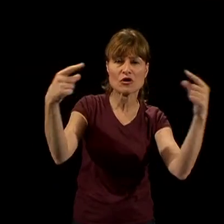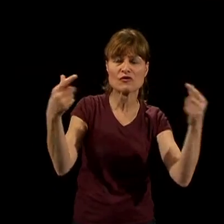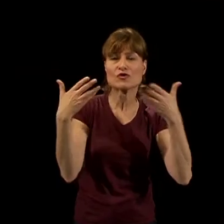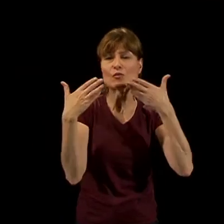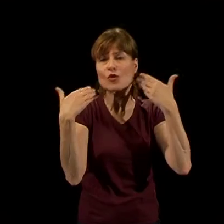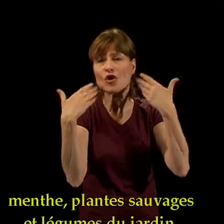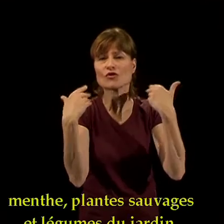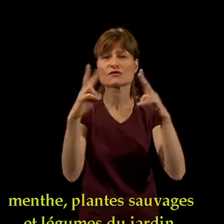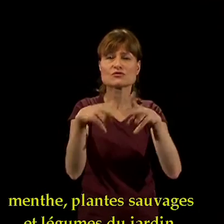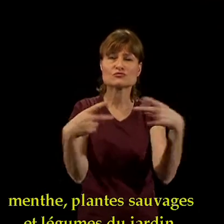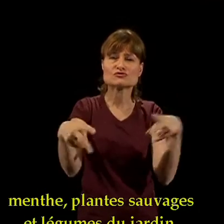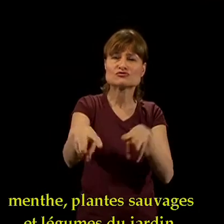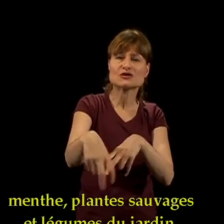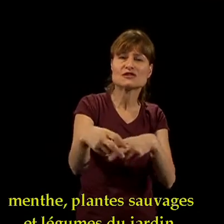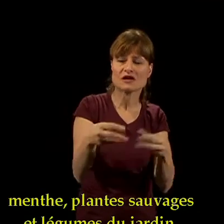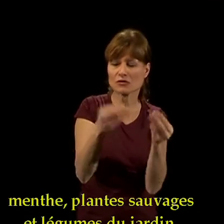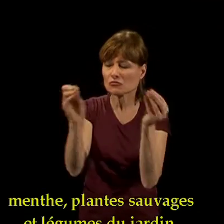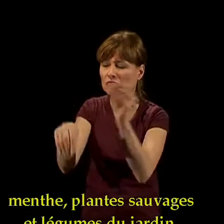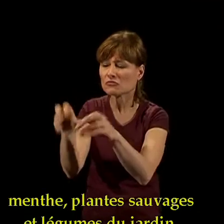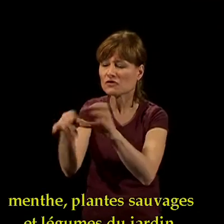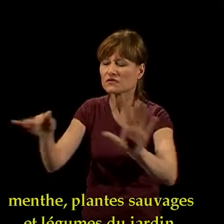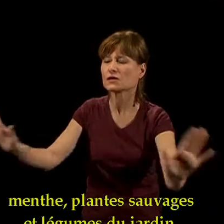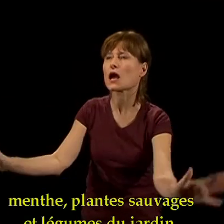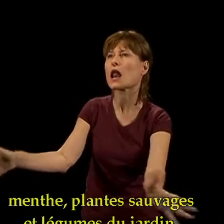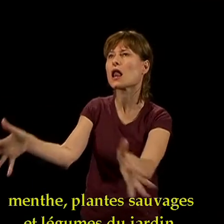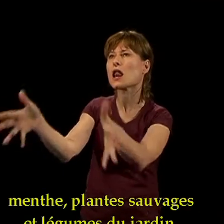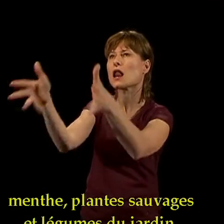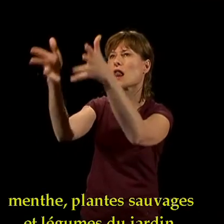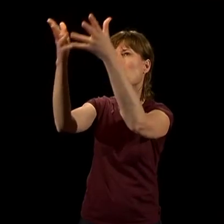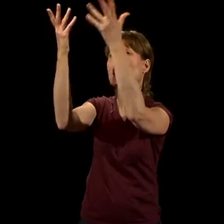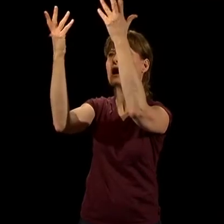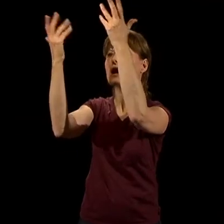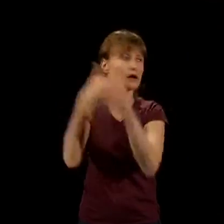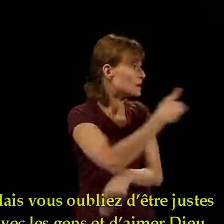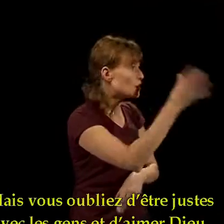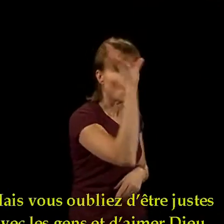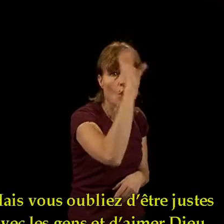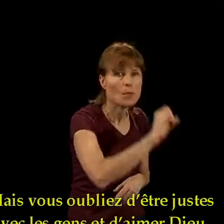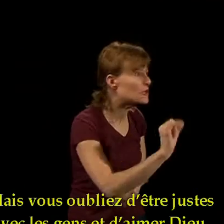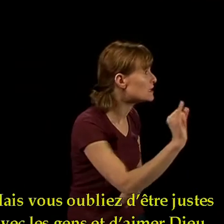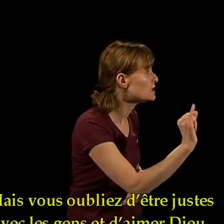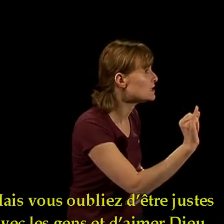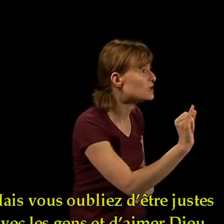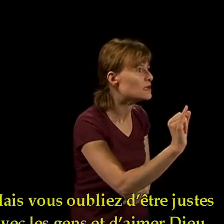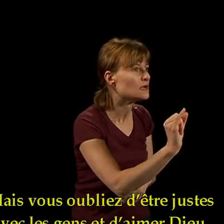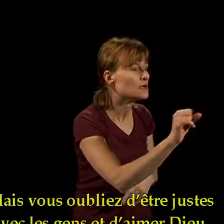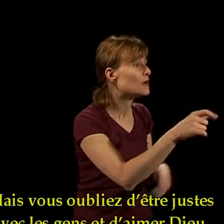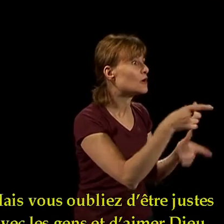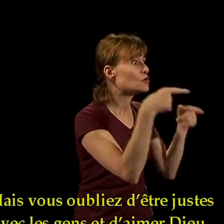plantes. Mantes, plantes sauvages et légumes du jardin. mais vous oubliez d'être juste